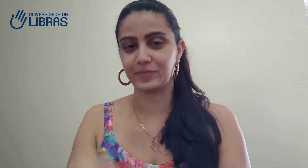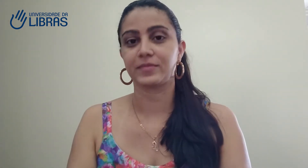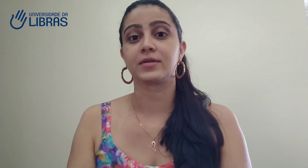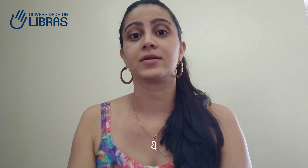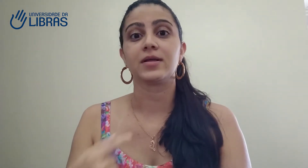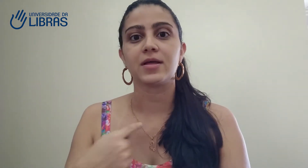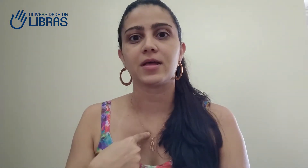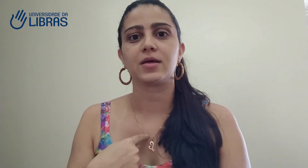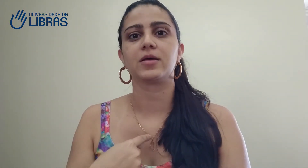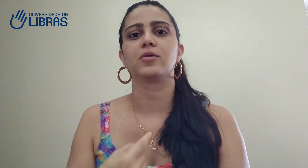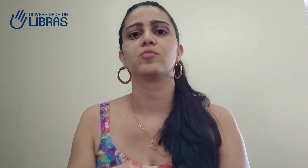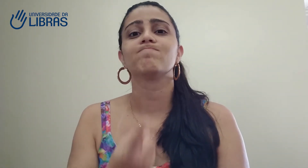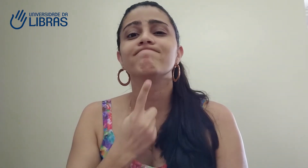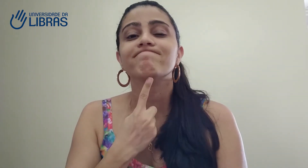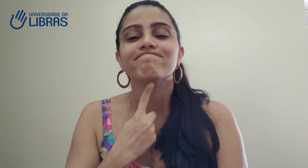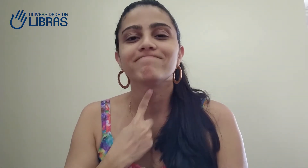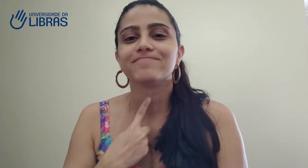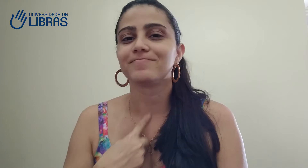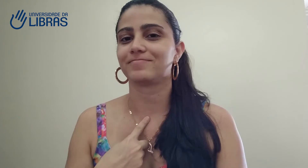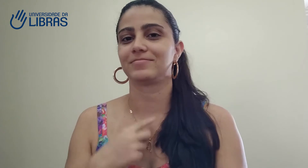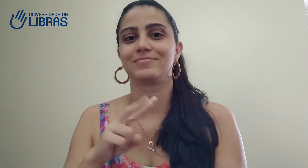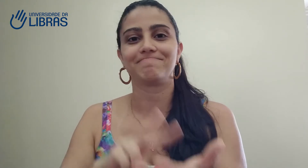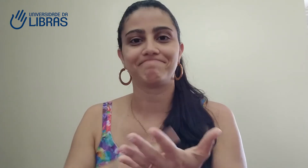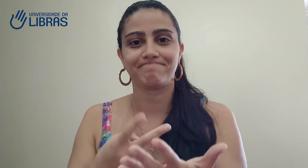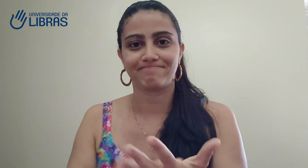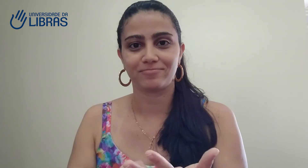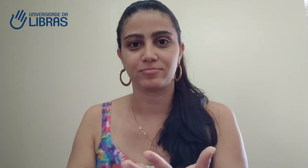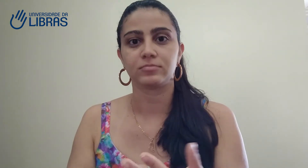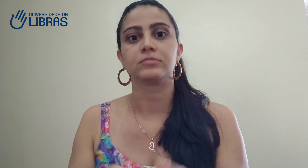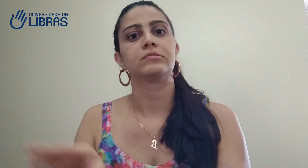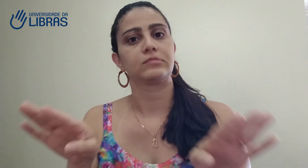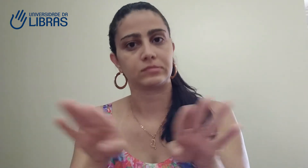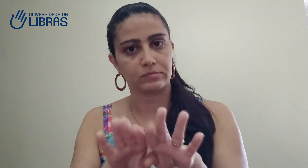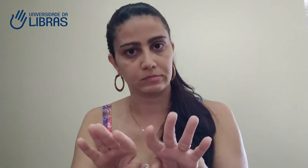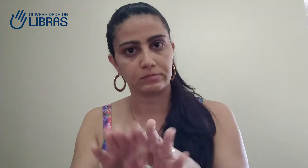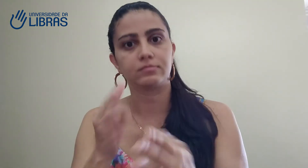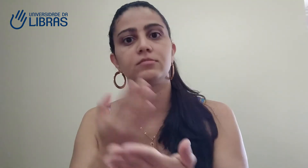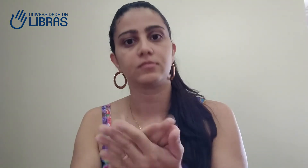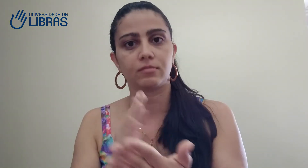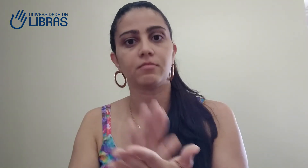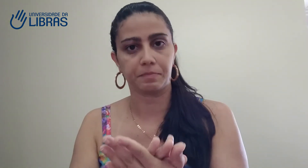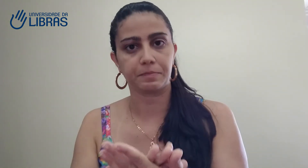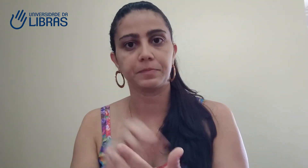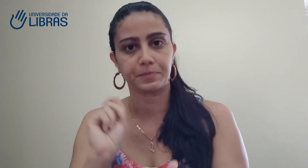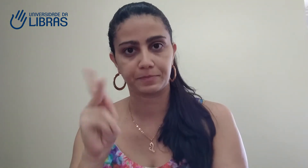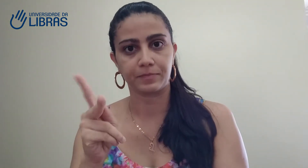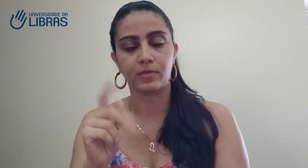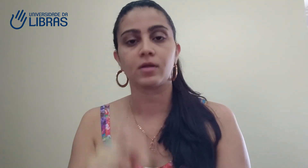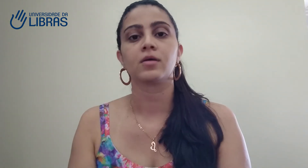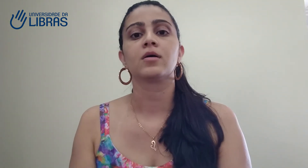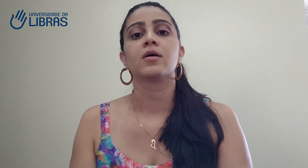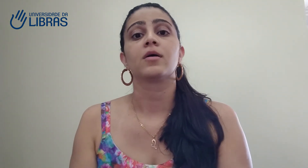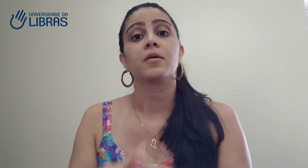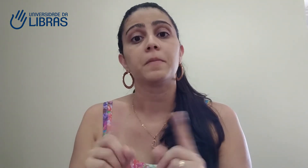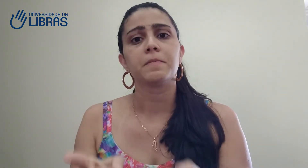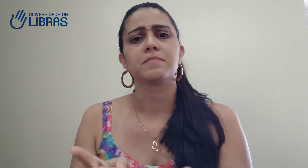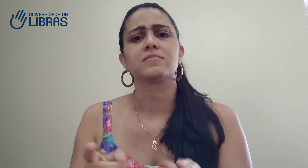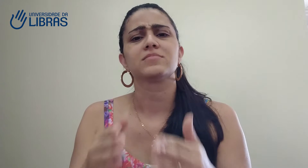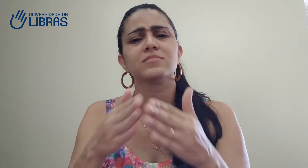mesmo. Para quem não está entendendo, eu vou explicar. Eu sempre tive vontade de traduzir e interpretar. Então,